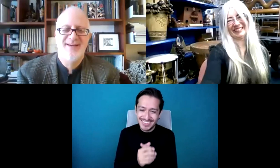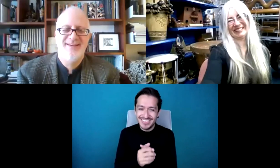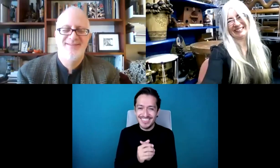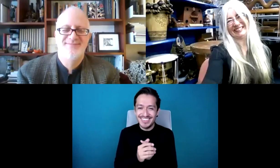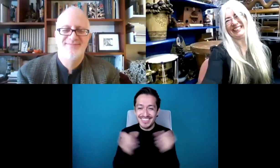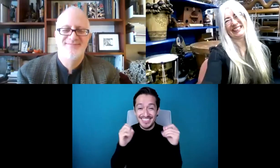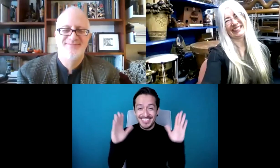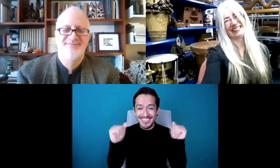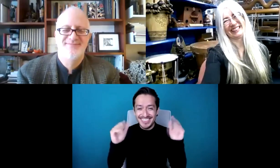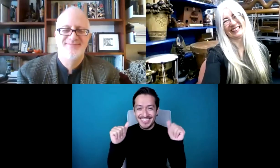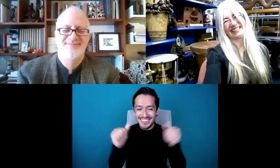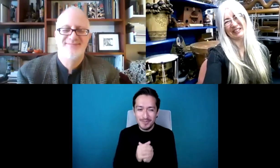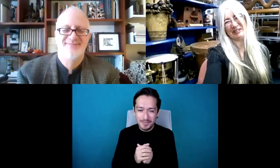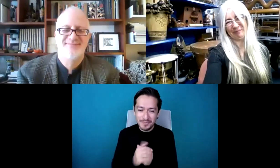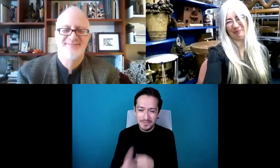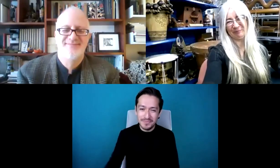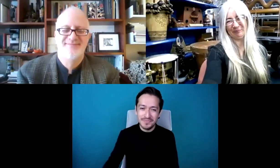Bye. Chao.